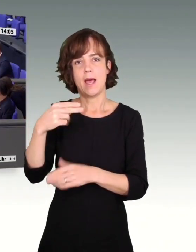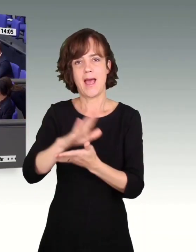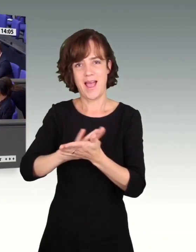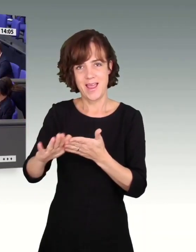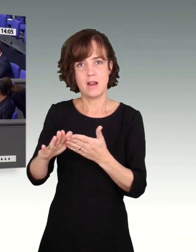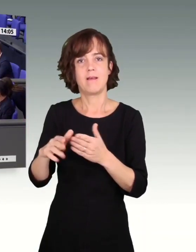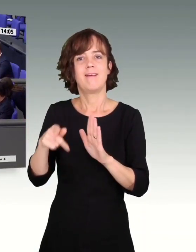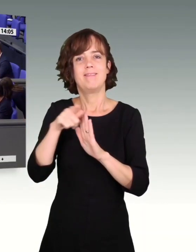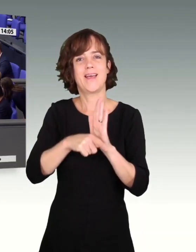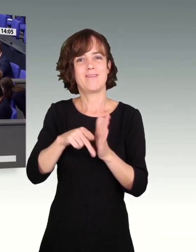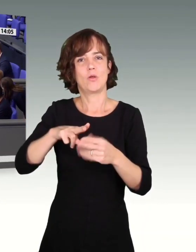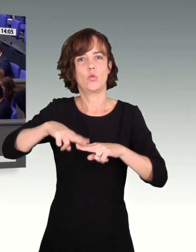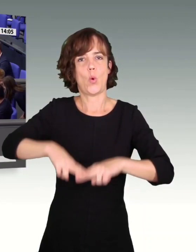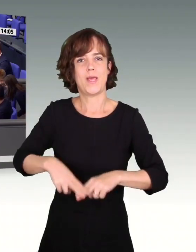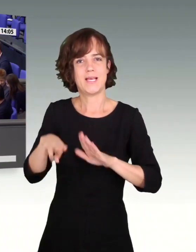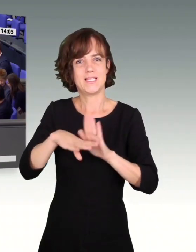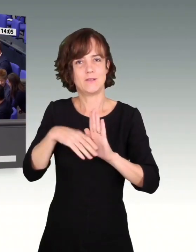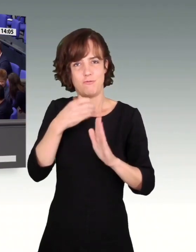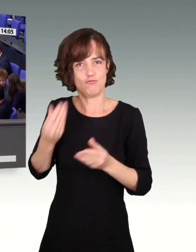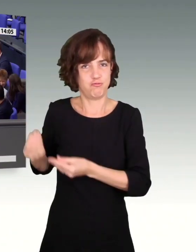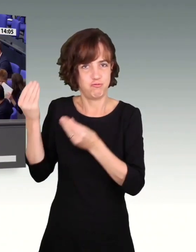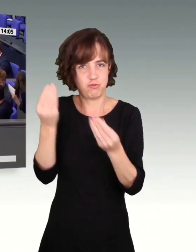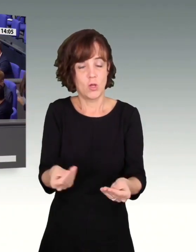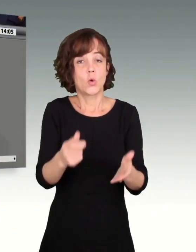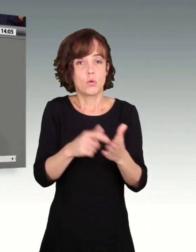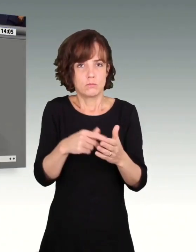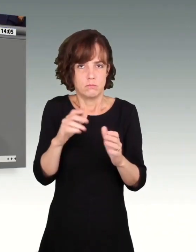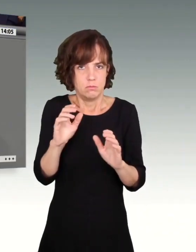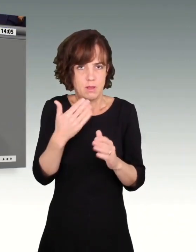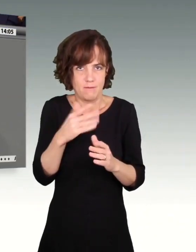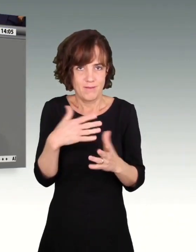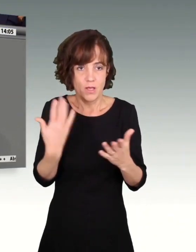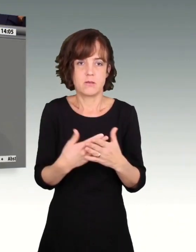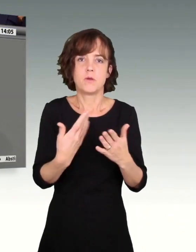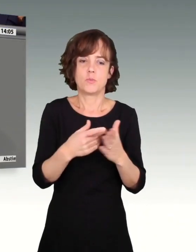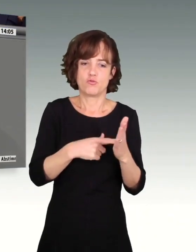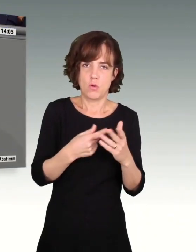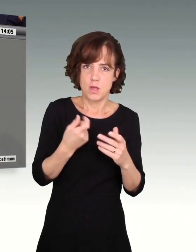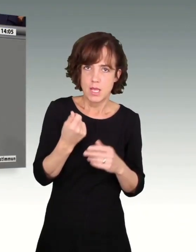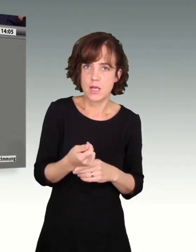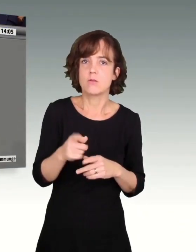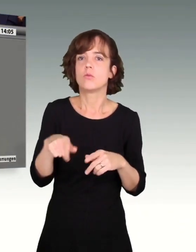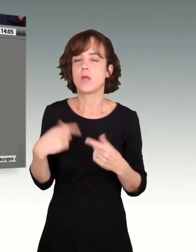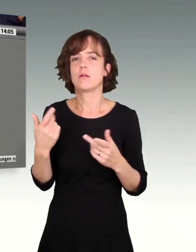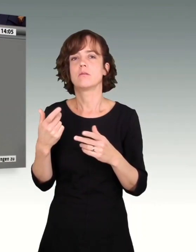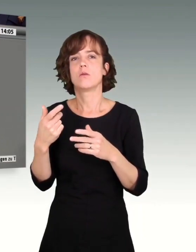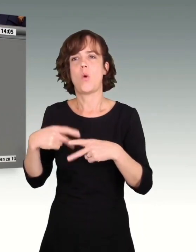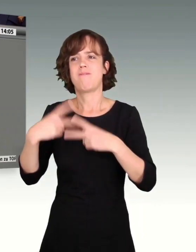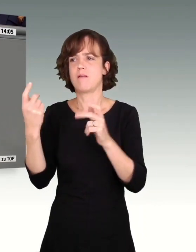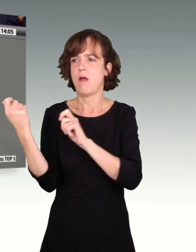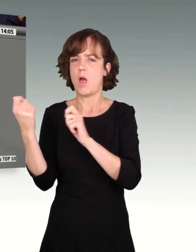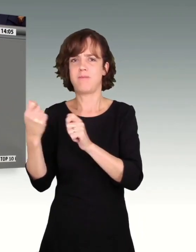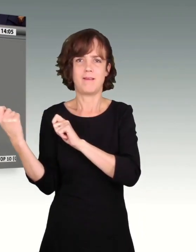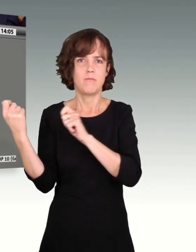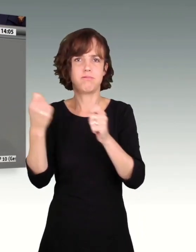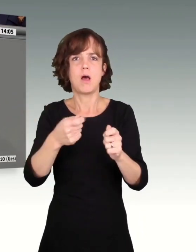Tariftreuegesetz vorlegen will, weil es nämlich nicht sein kann, dass Steuergeld, dass öffentliche Aufträge an Lohndumping in diesem Land gehen, meine sehr verehrten